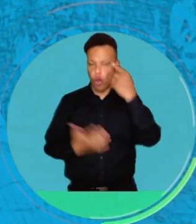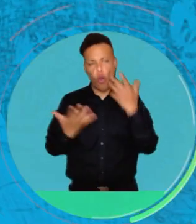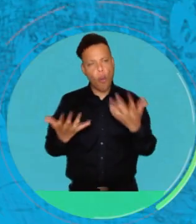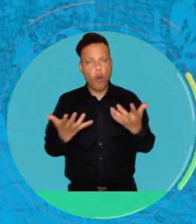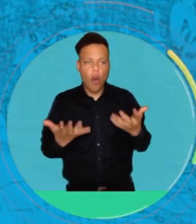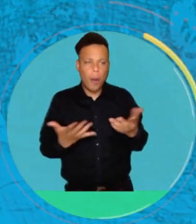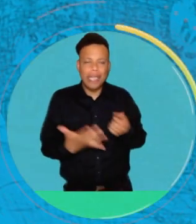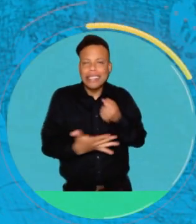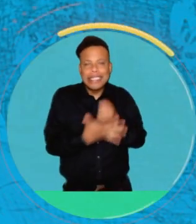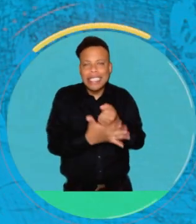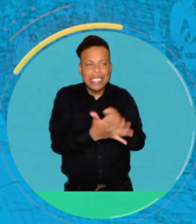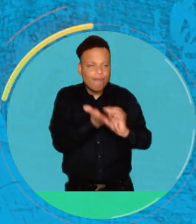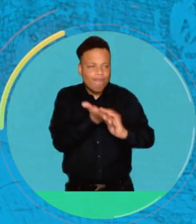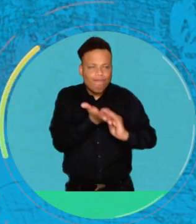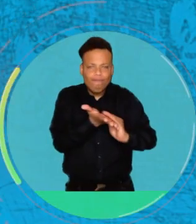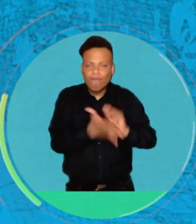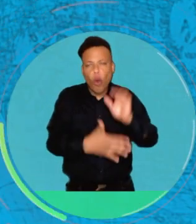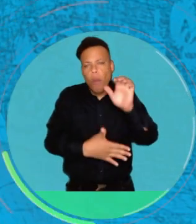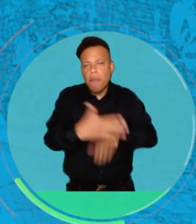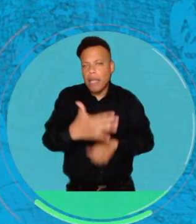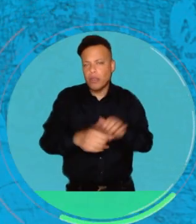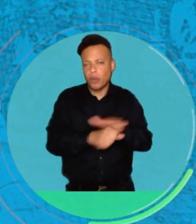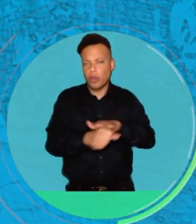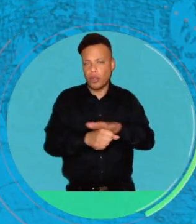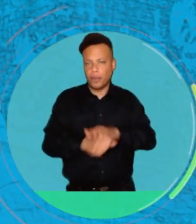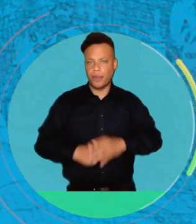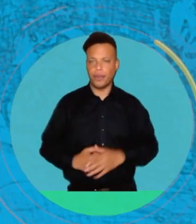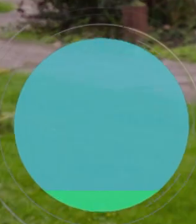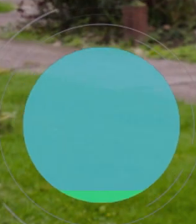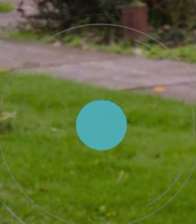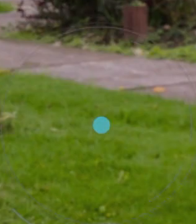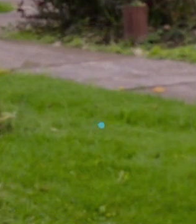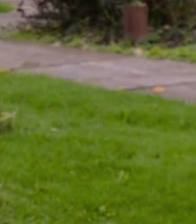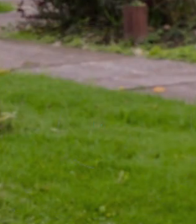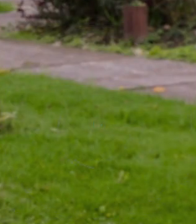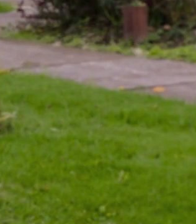pensar cómo tratar de subsanar o cómo tratar de mitigar esto.